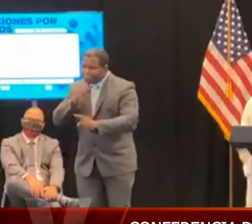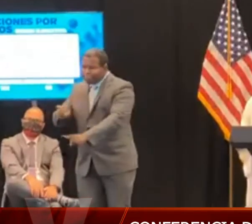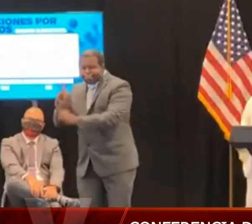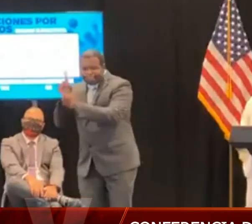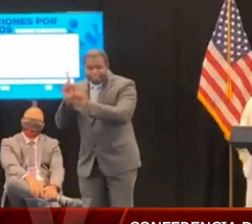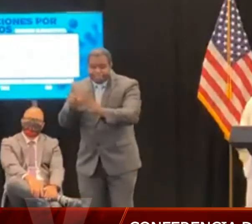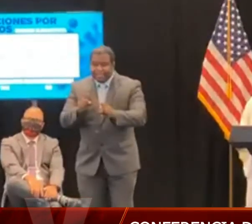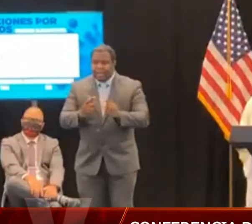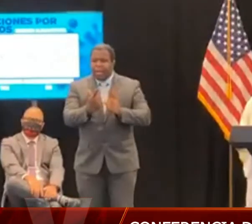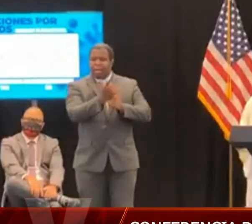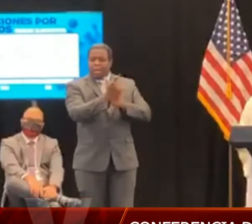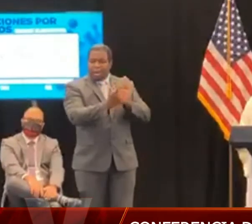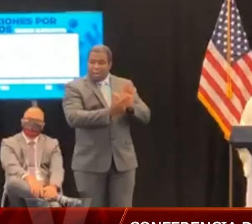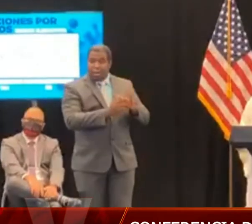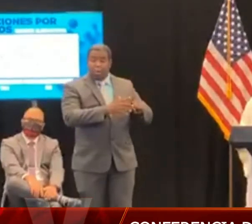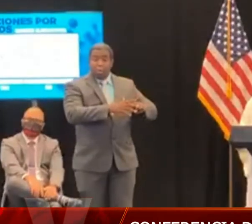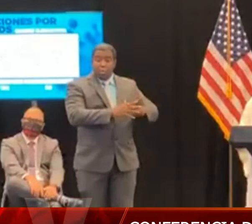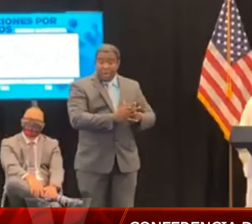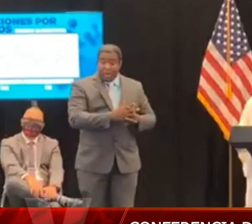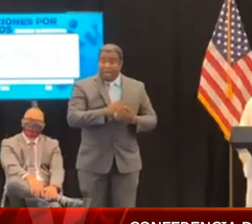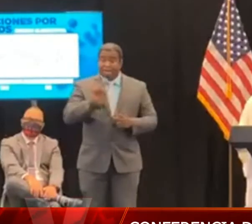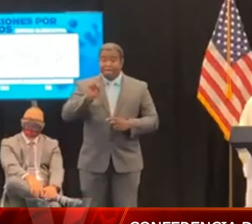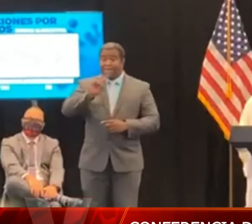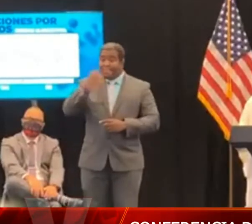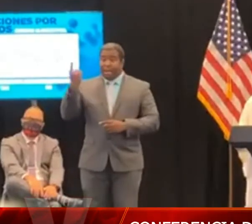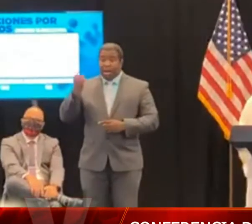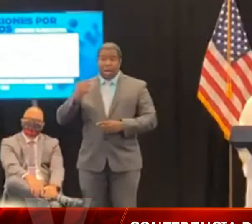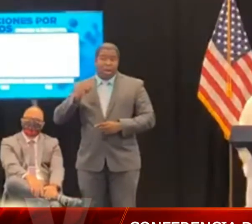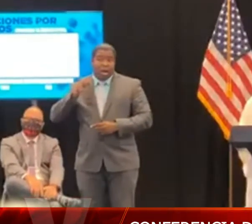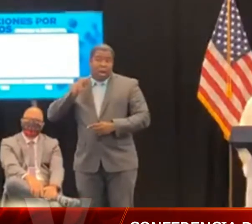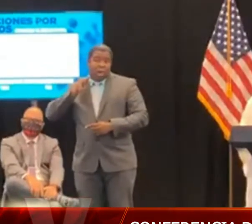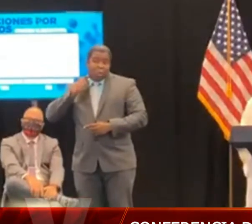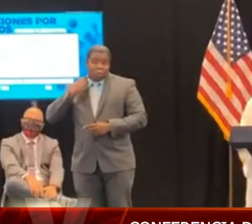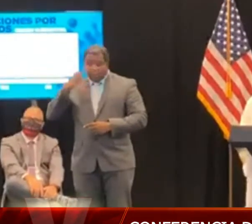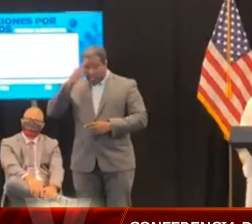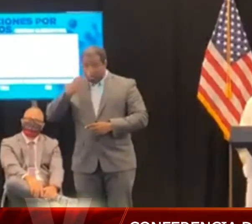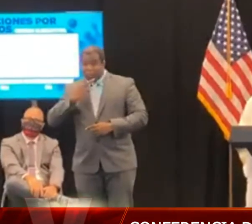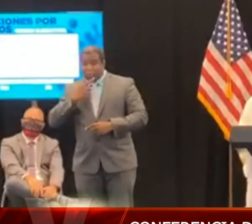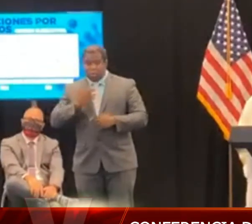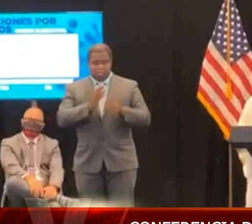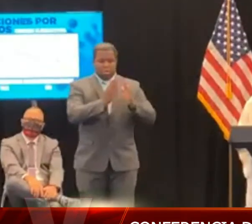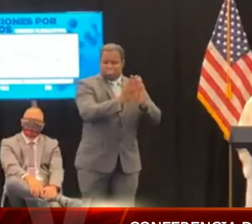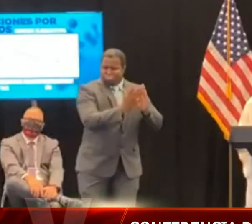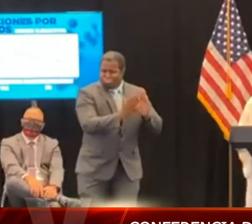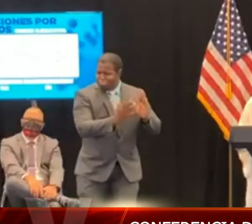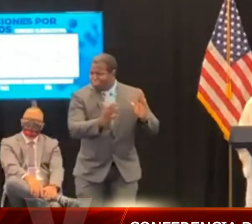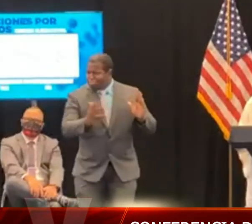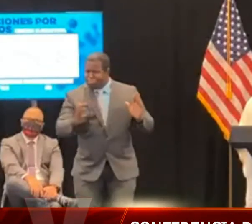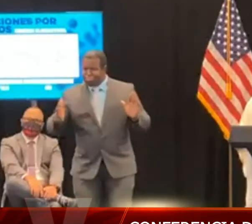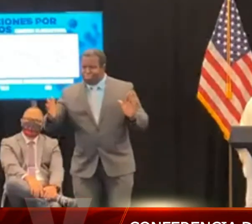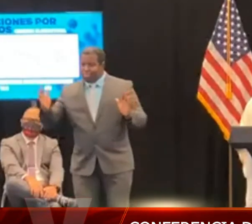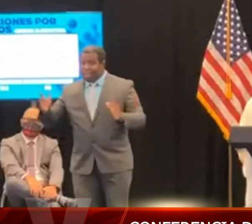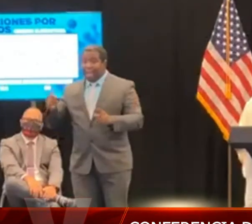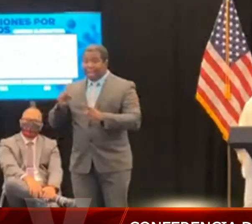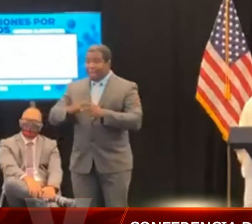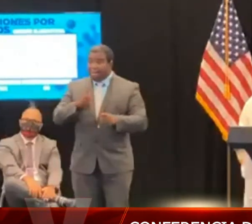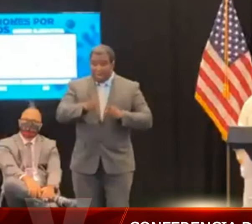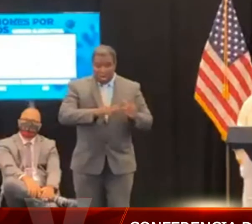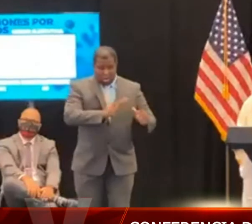al 21 de agosto, hubo 162 defunciones por COVID-19.